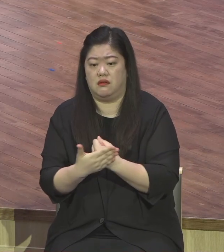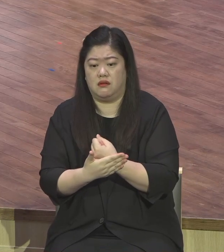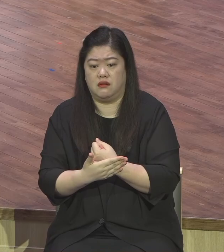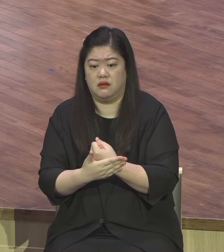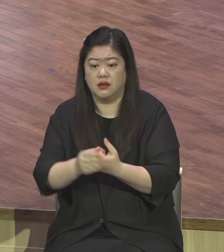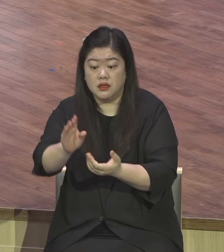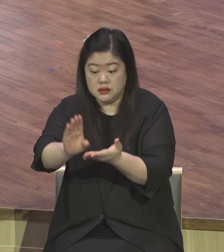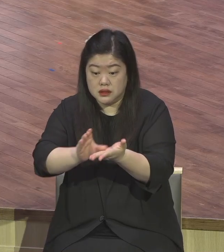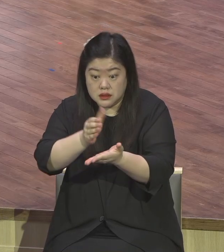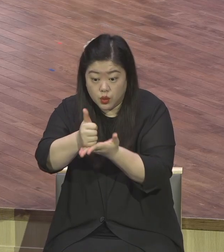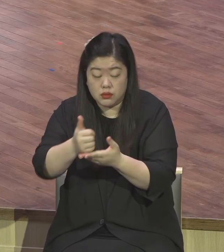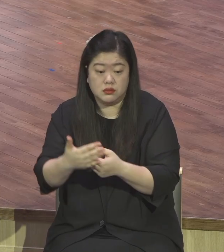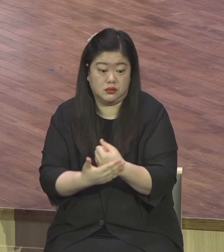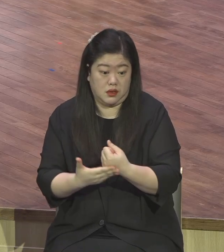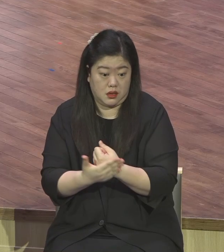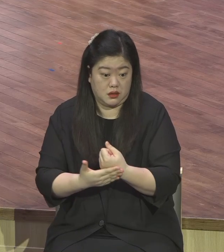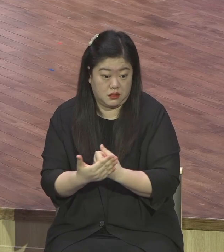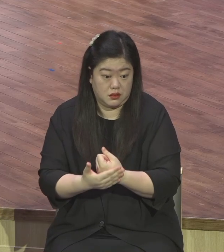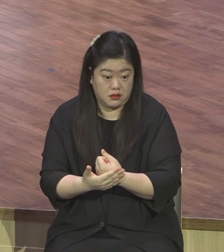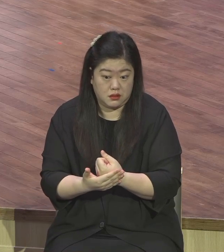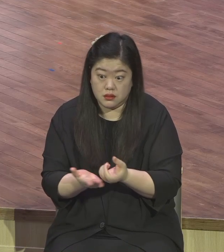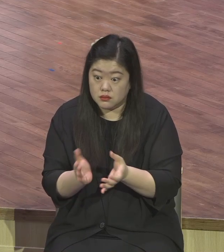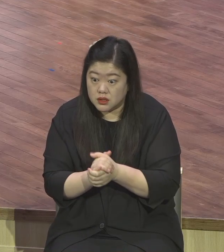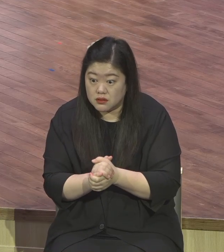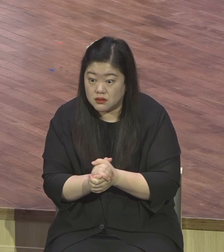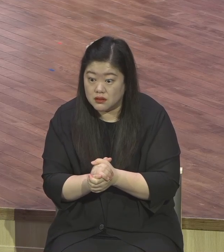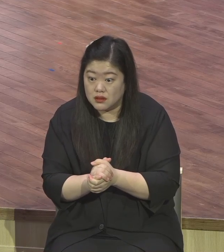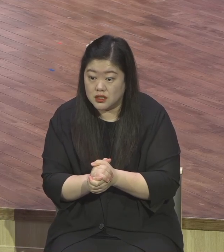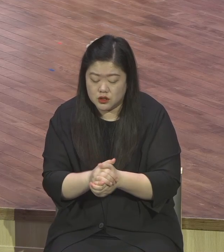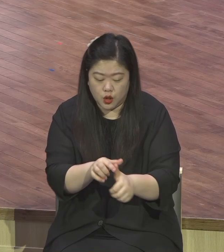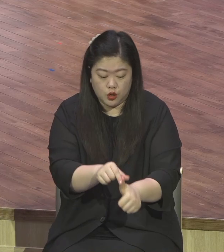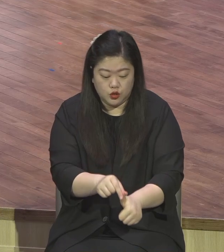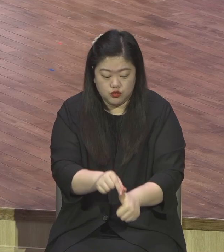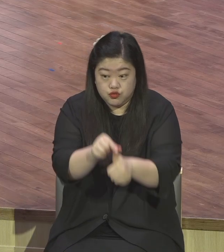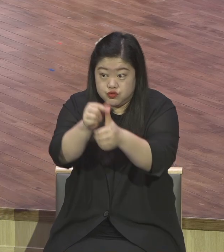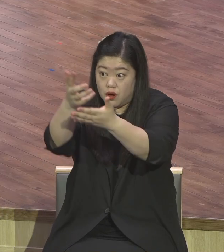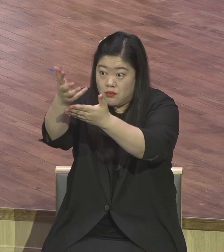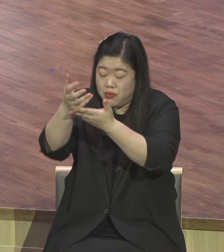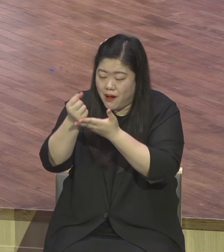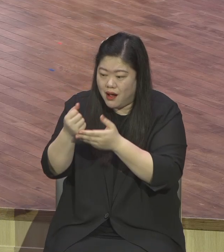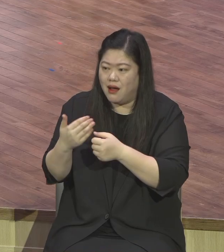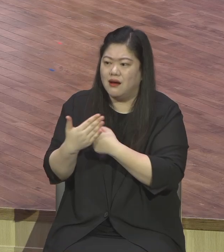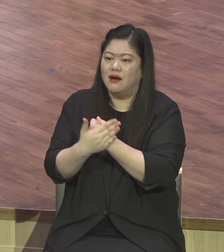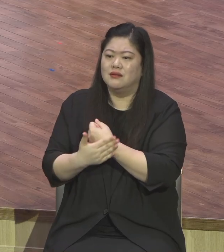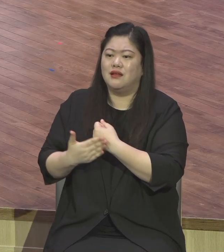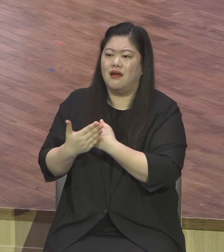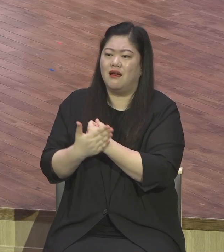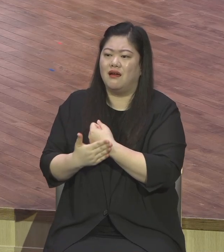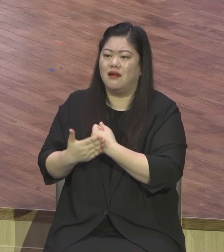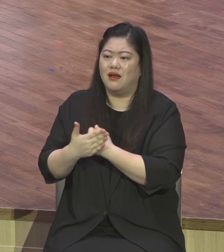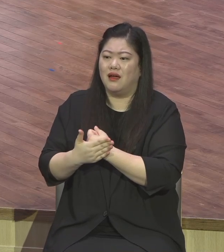말이에요. 그래서 이제는 구원의 은혜에 감사하는 삶을 살아야 된다.